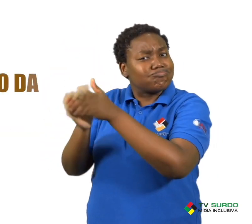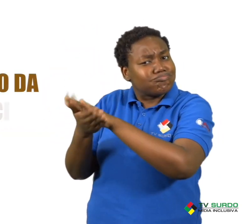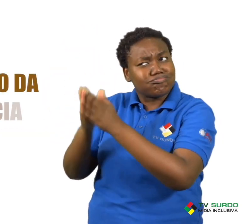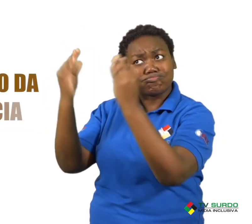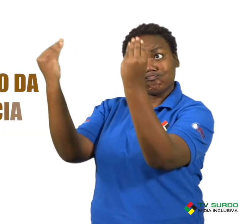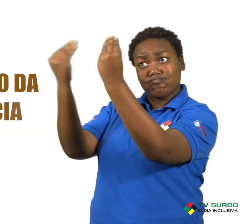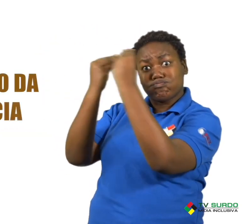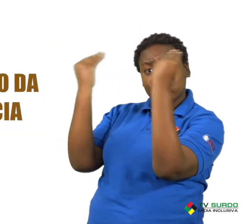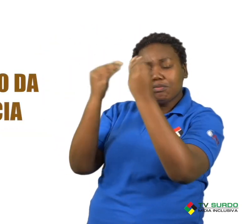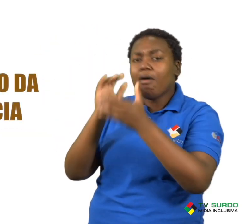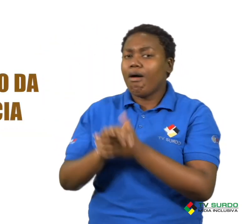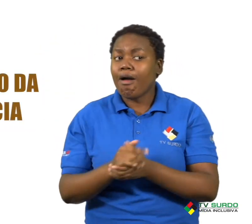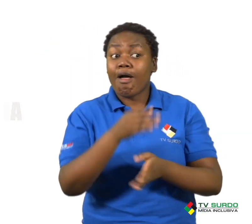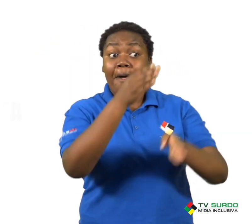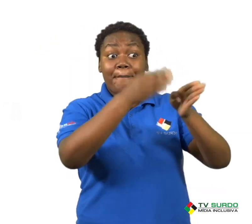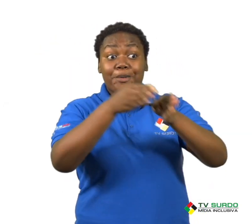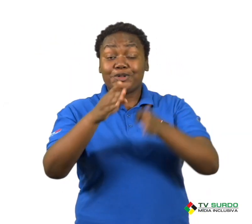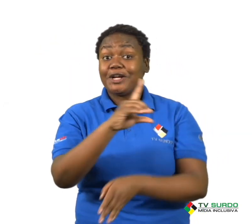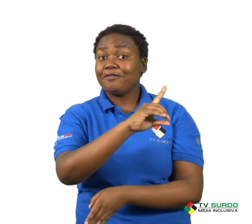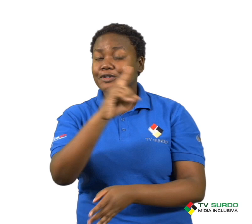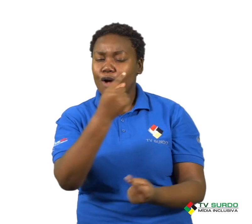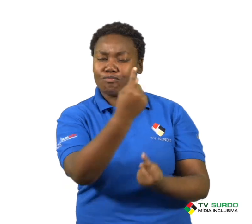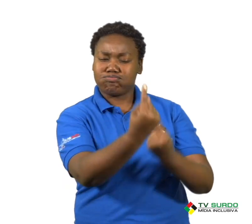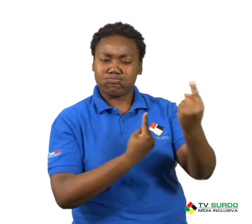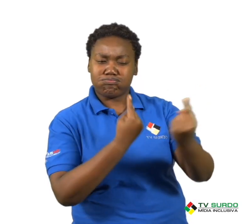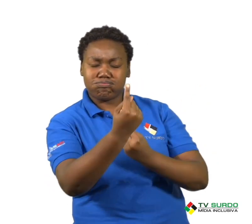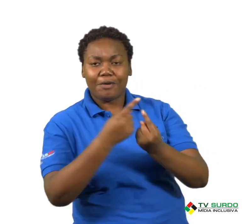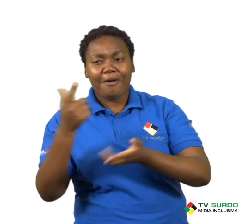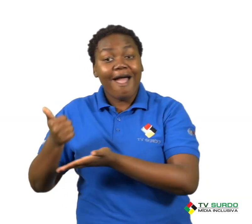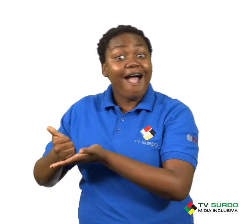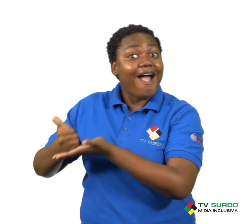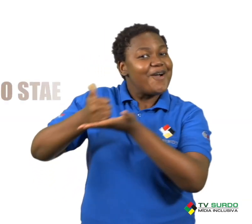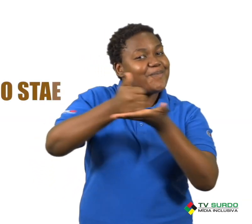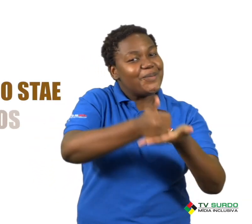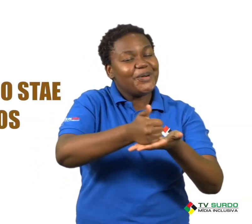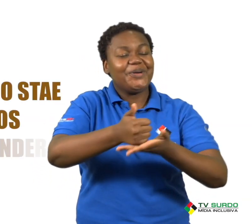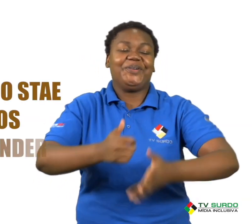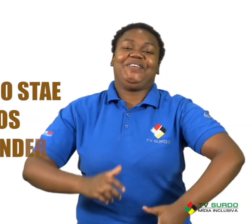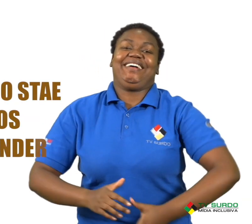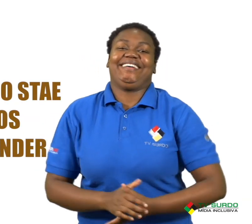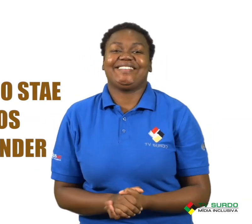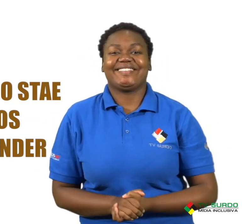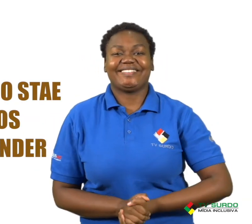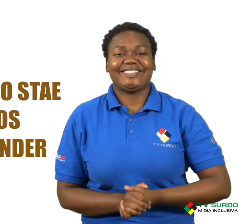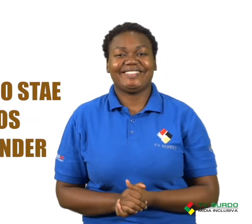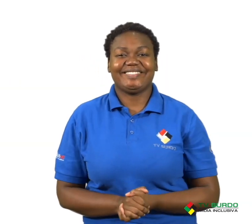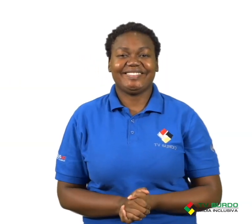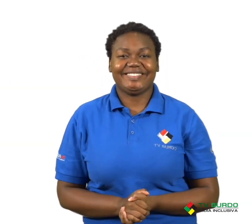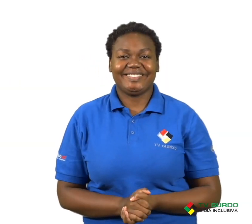casa e exerça o seu direito. Os agentes do STAI estão preparados para nos atender.